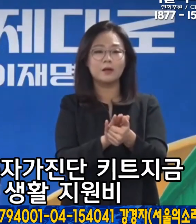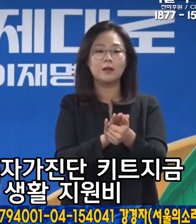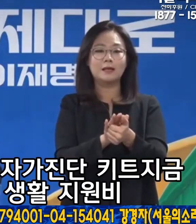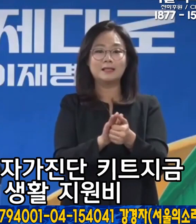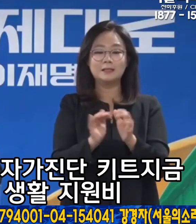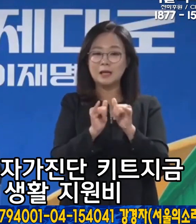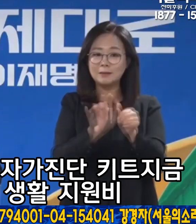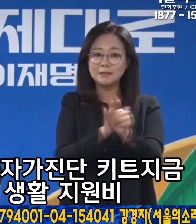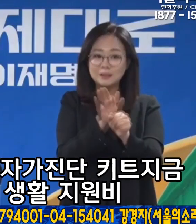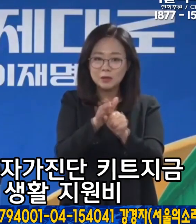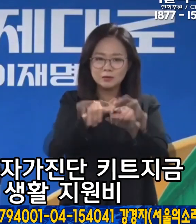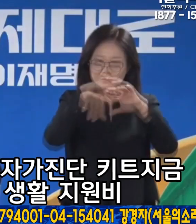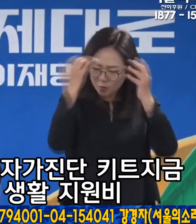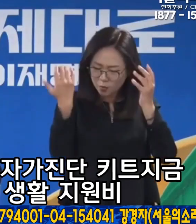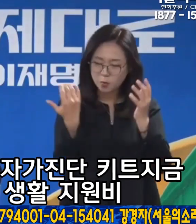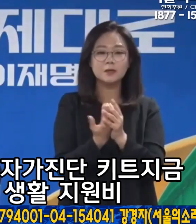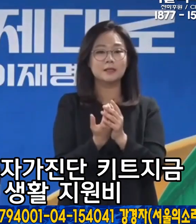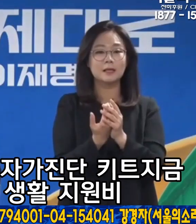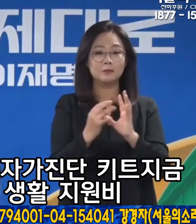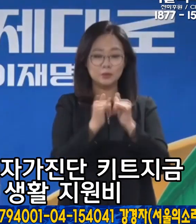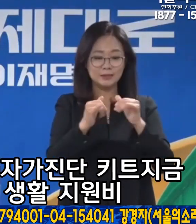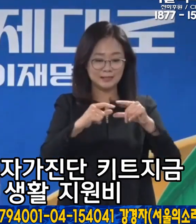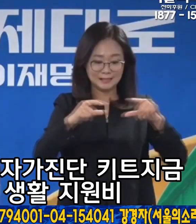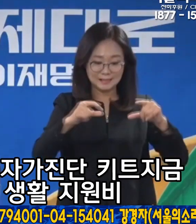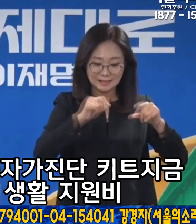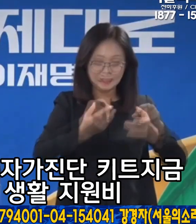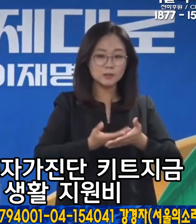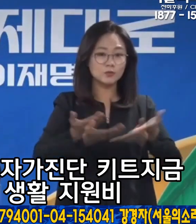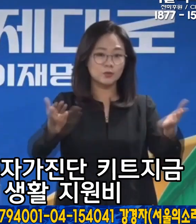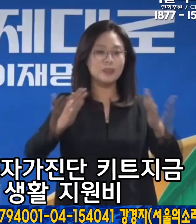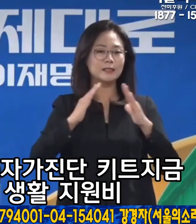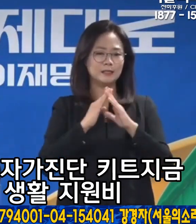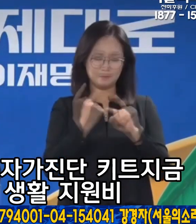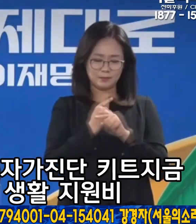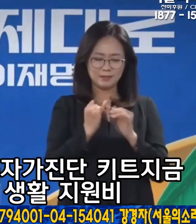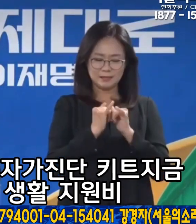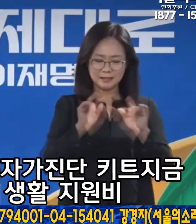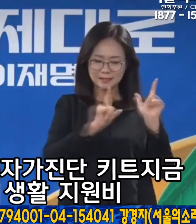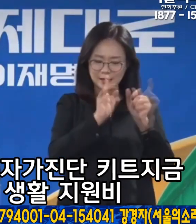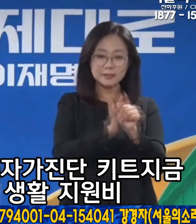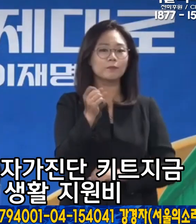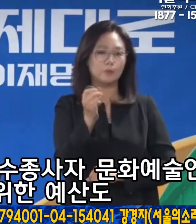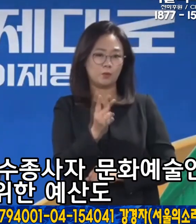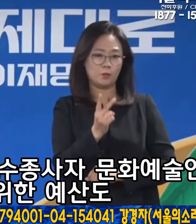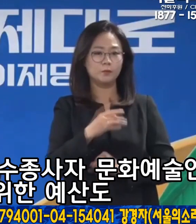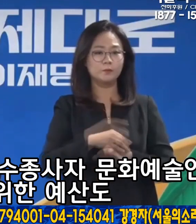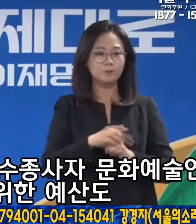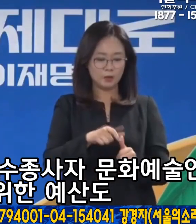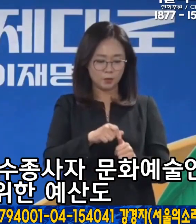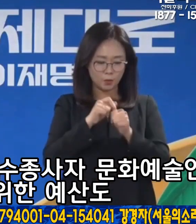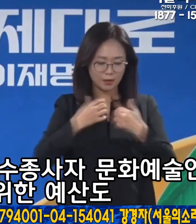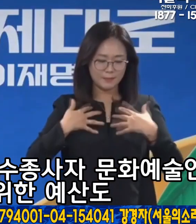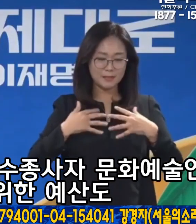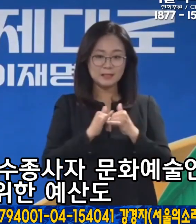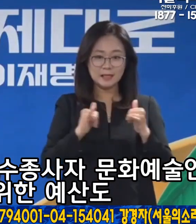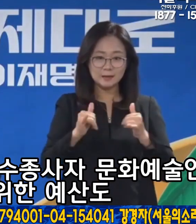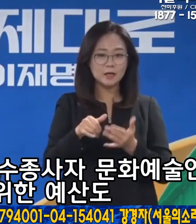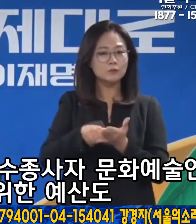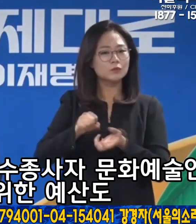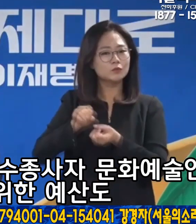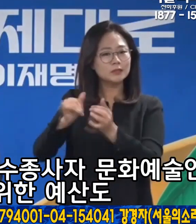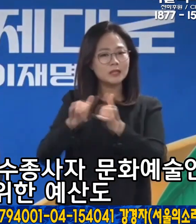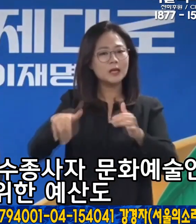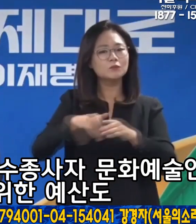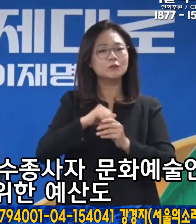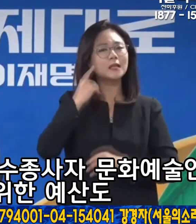인력지원, 전국민 자가진단 키트 지급, 재택치료자 생활지원비, 고용 취약계층과 운수종사자,